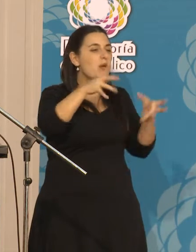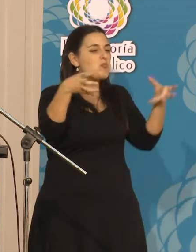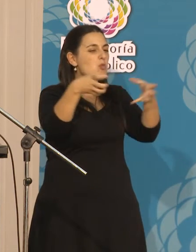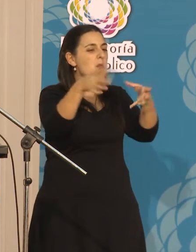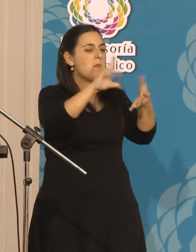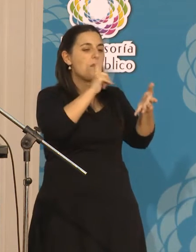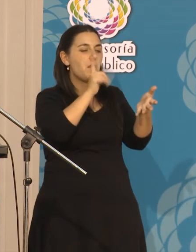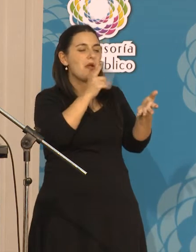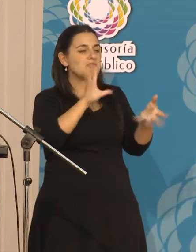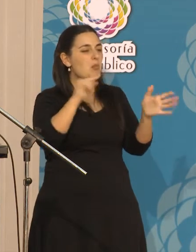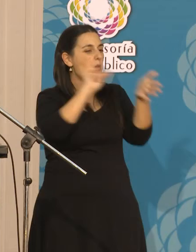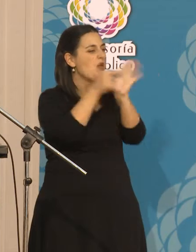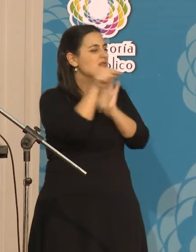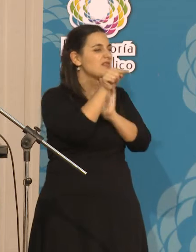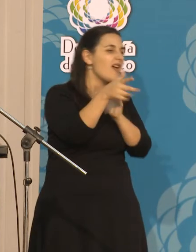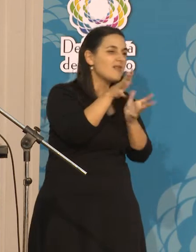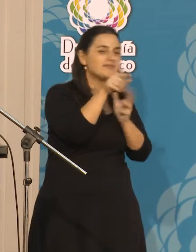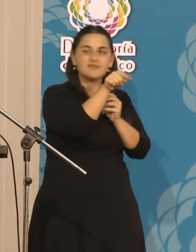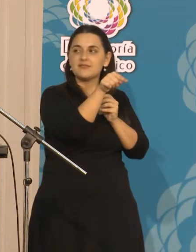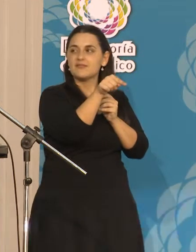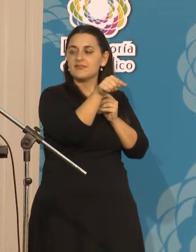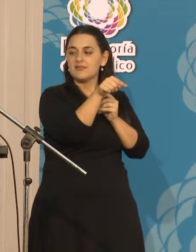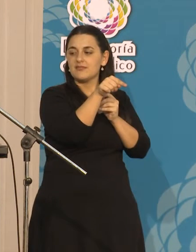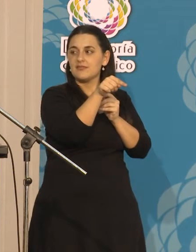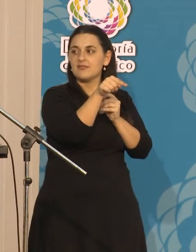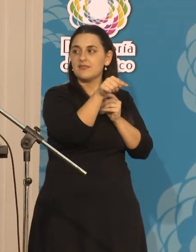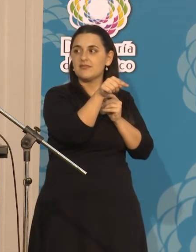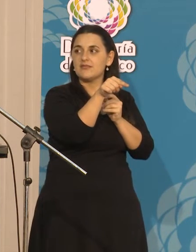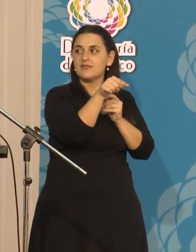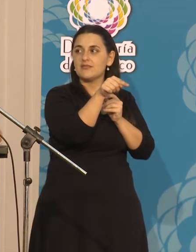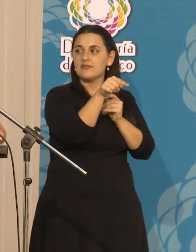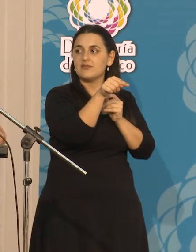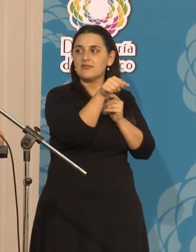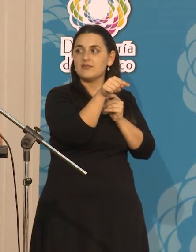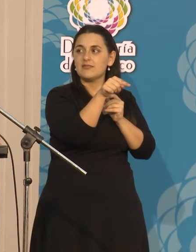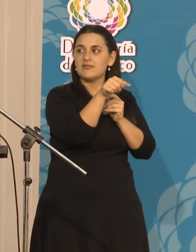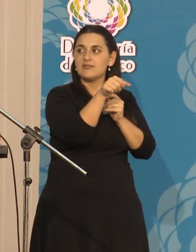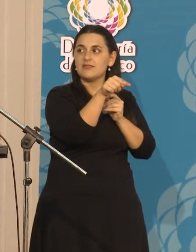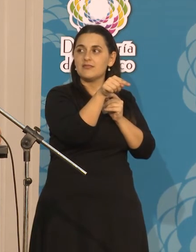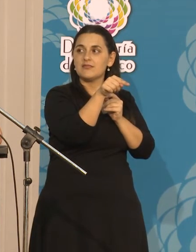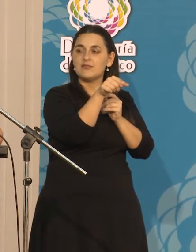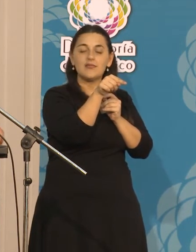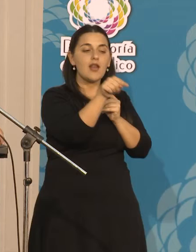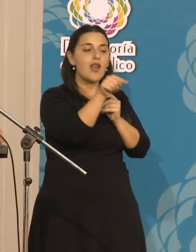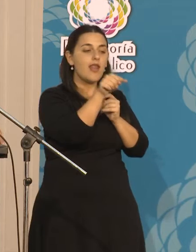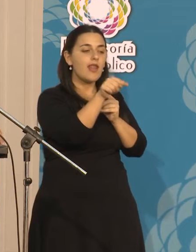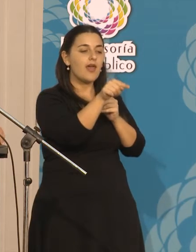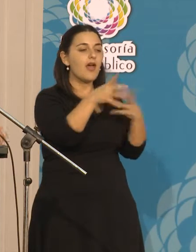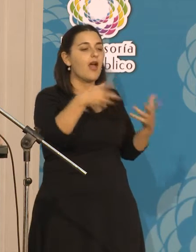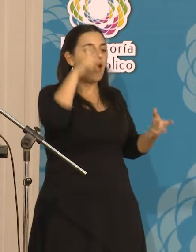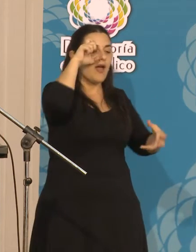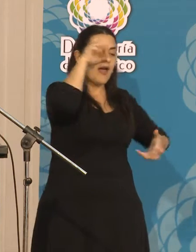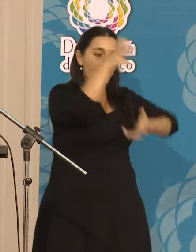que a una empresa se le